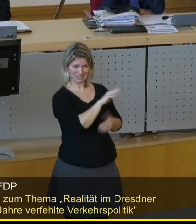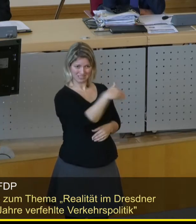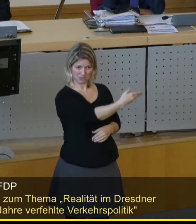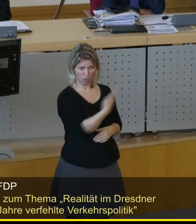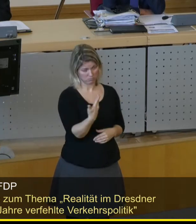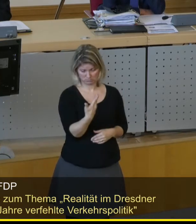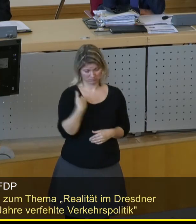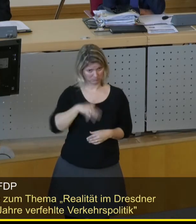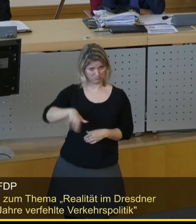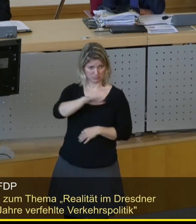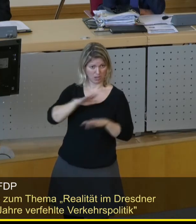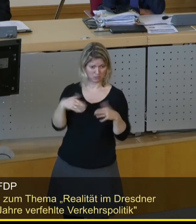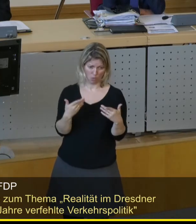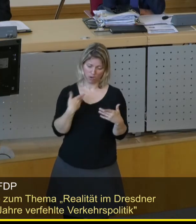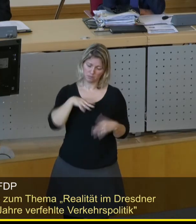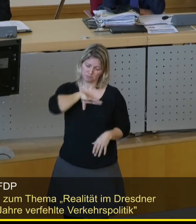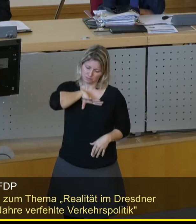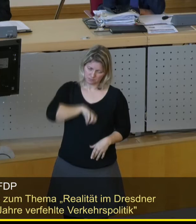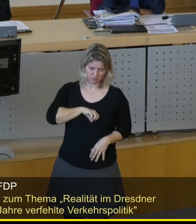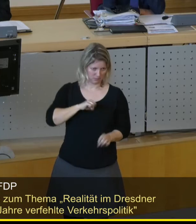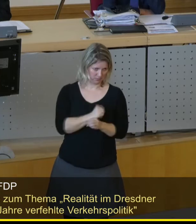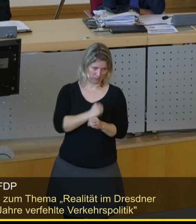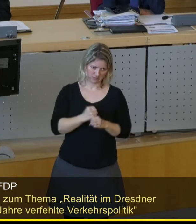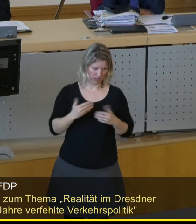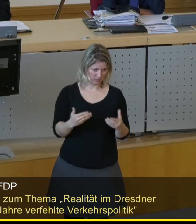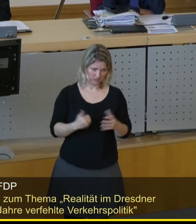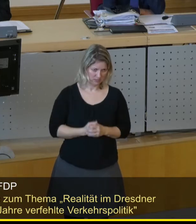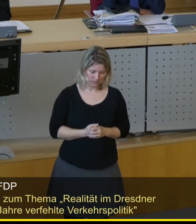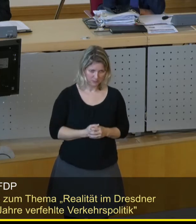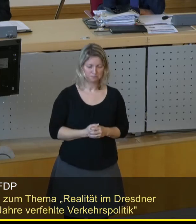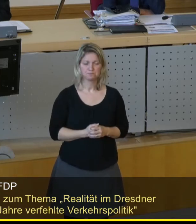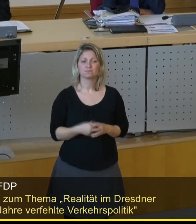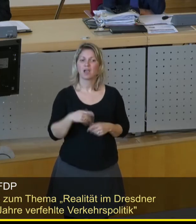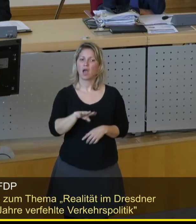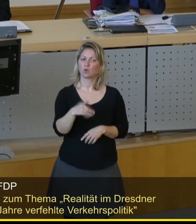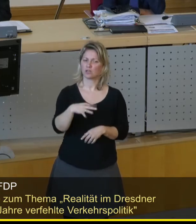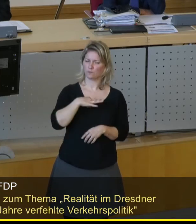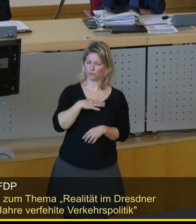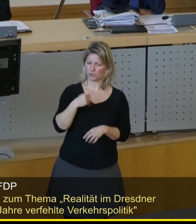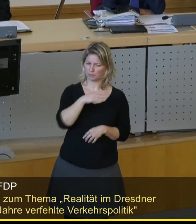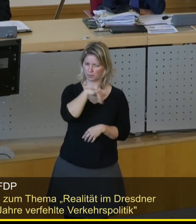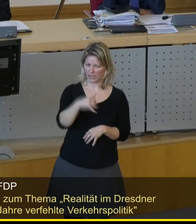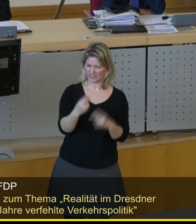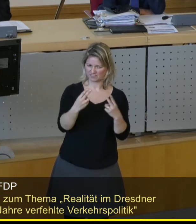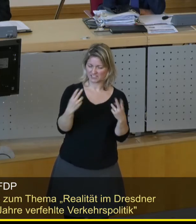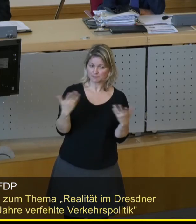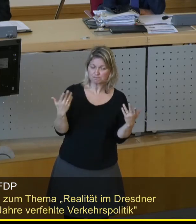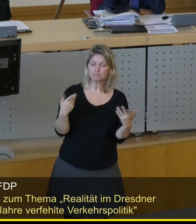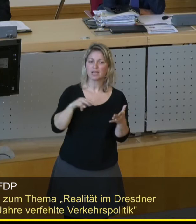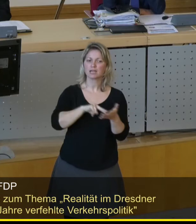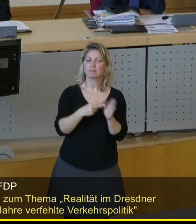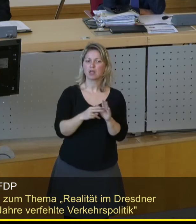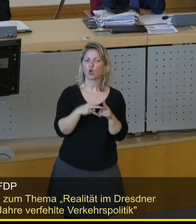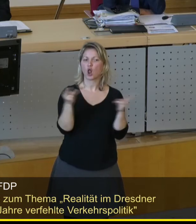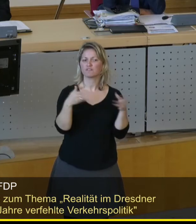und Herren, das ist alles nicht mehr zum Aushalten. Und, meine Damen und Herren, auch bei dem für uns so wichtigen Projekt, nämlich dem Ausbau des